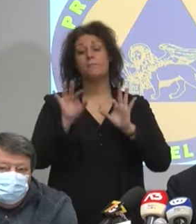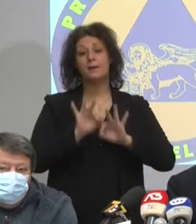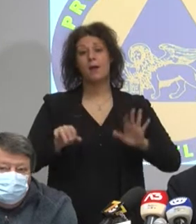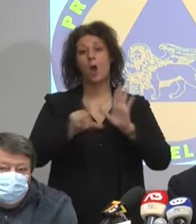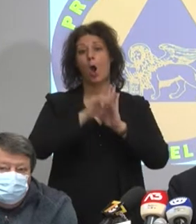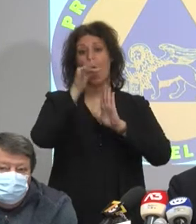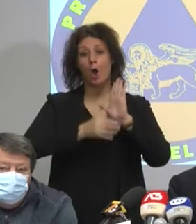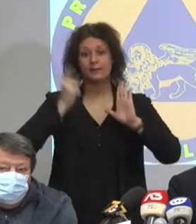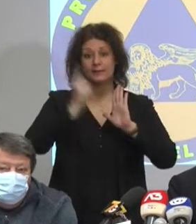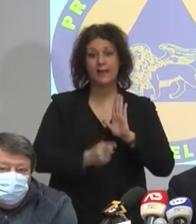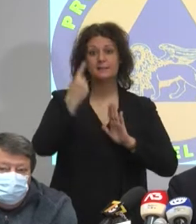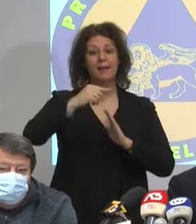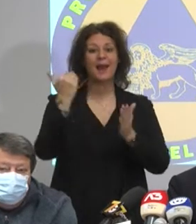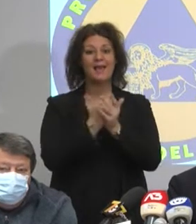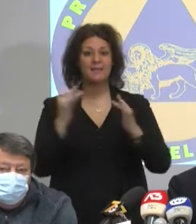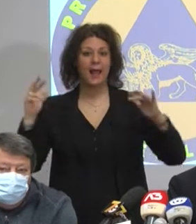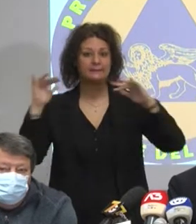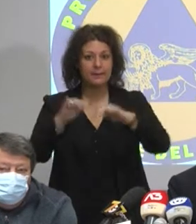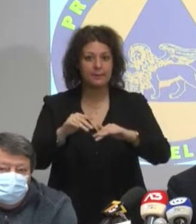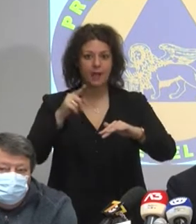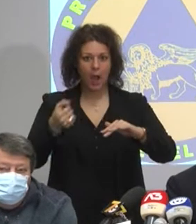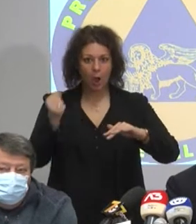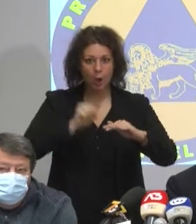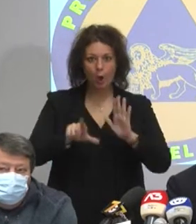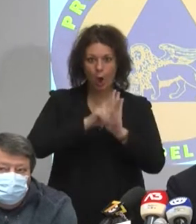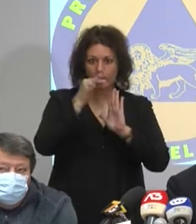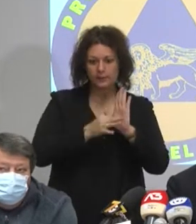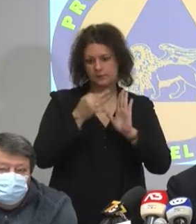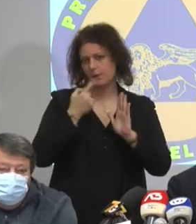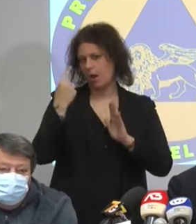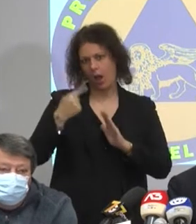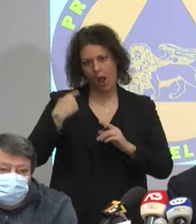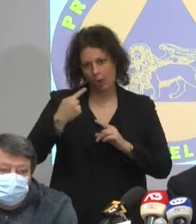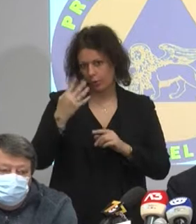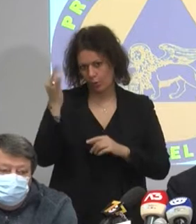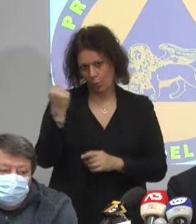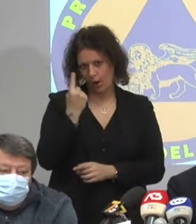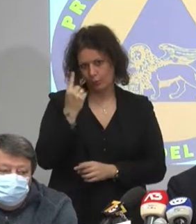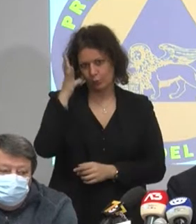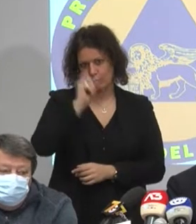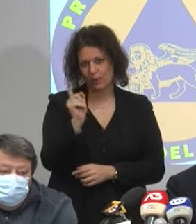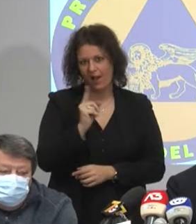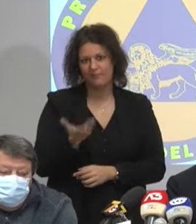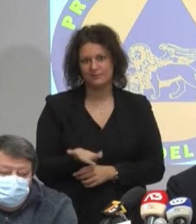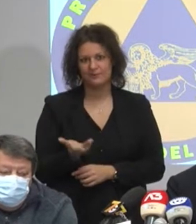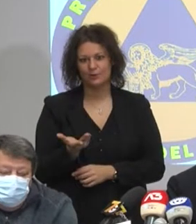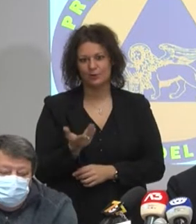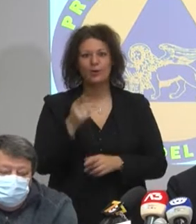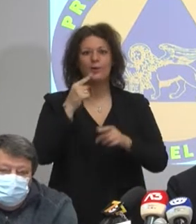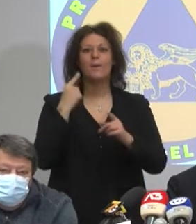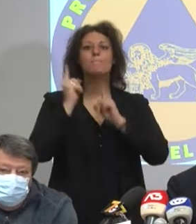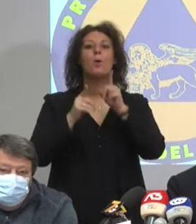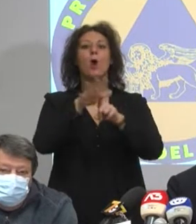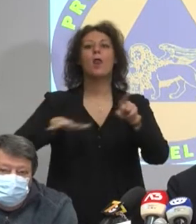assembramenti vuol dire che qualcosa non funziona. Vuol dire che forse c'è una parte di popolazione che non ha capito quali siano le